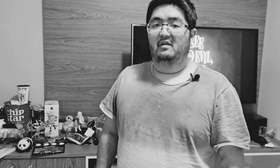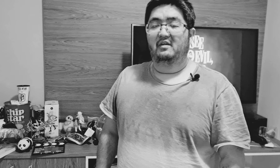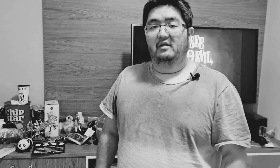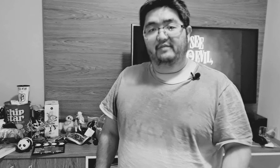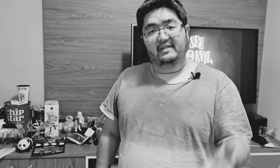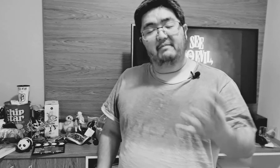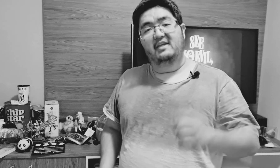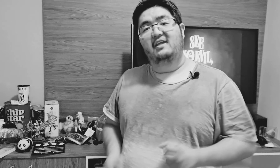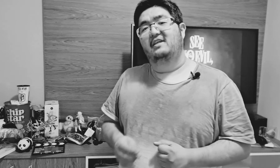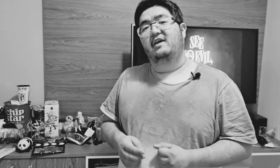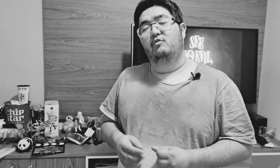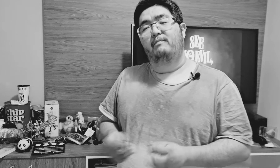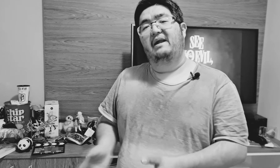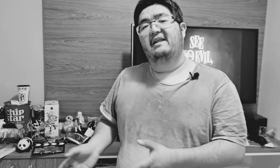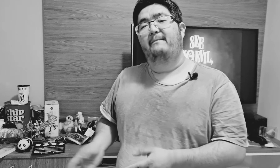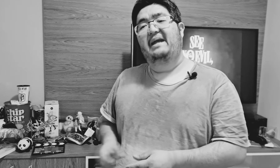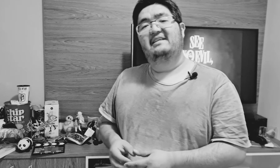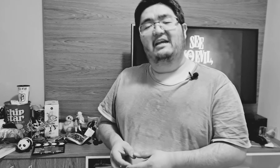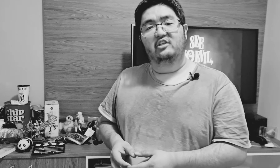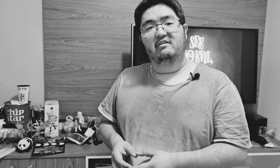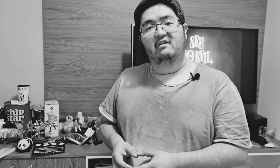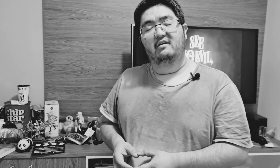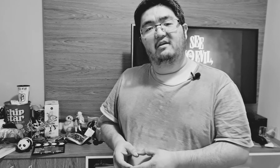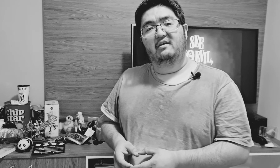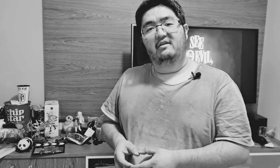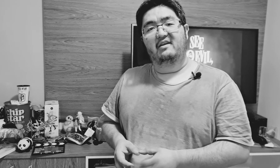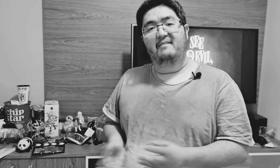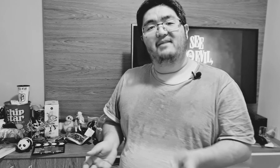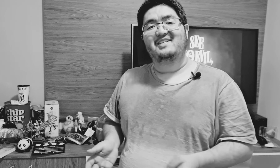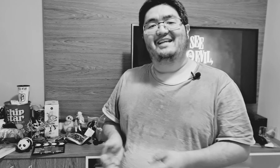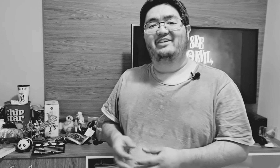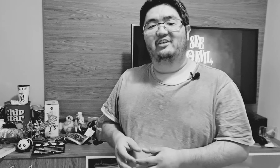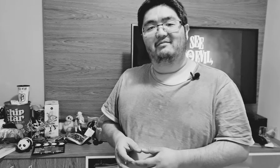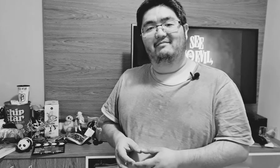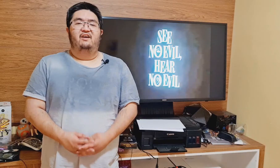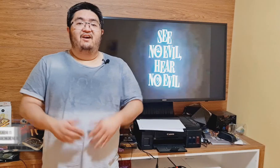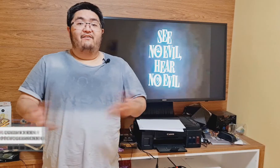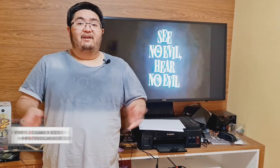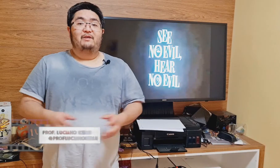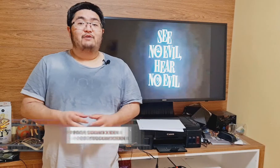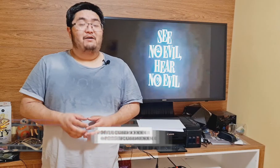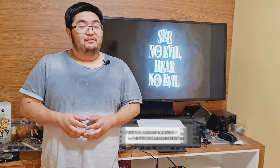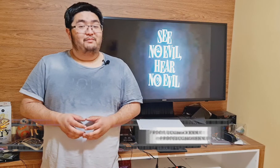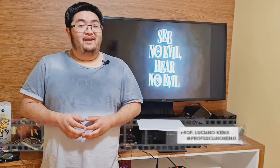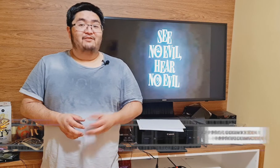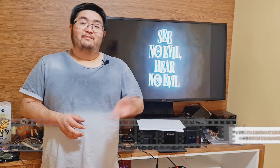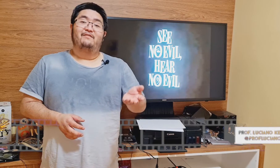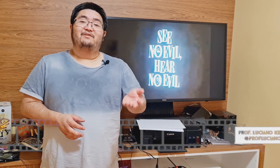Você sabe quem que era o par da paisagem? Era a mãezagem. Fala pessoal, tudo bem? Eu sou o professor